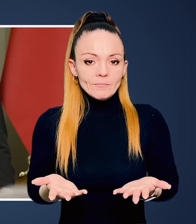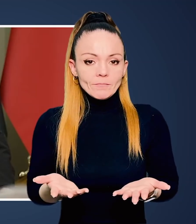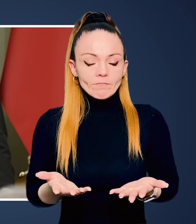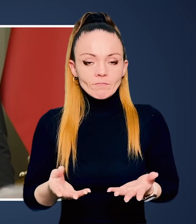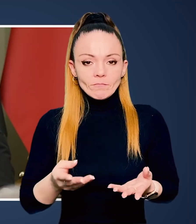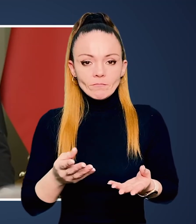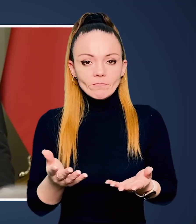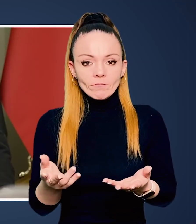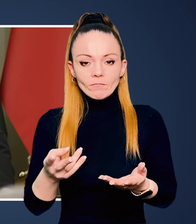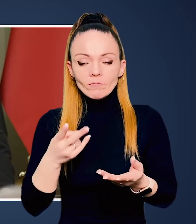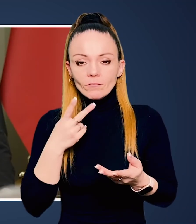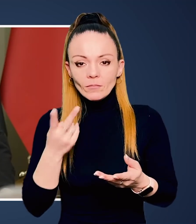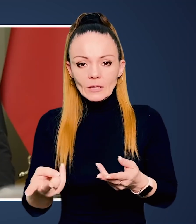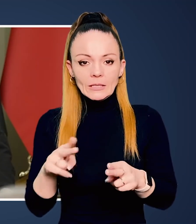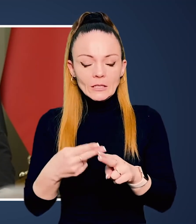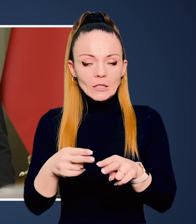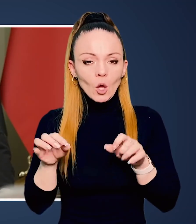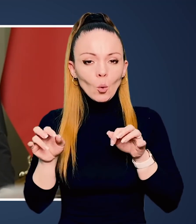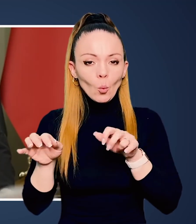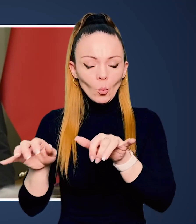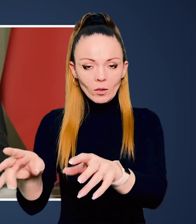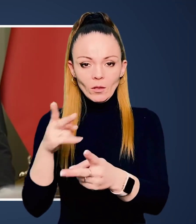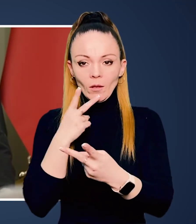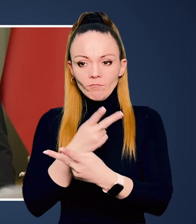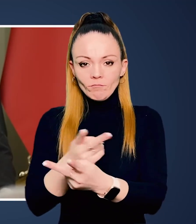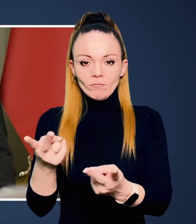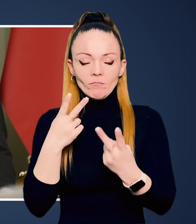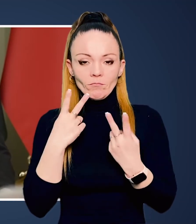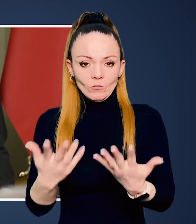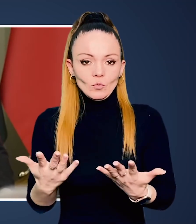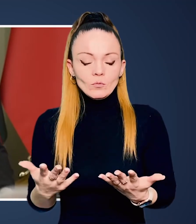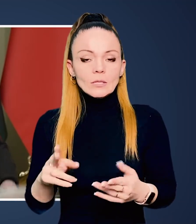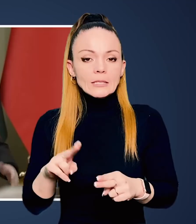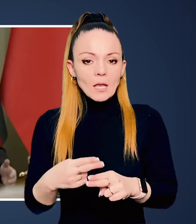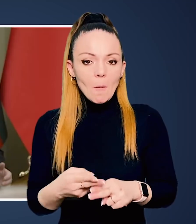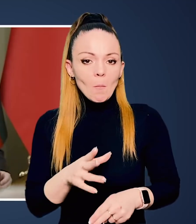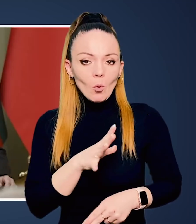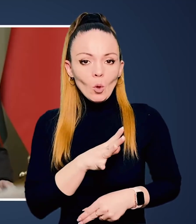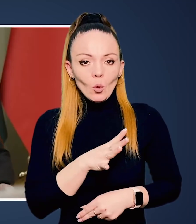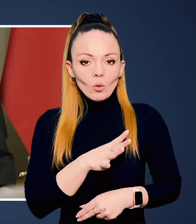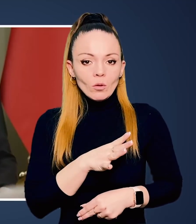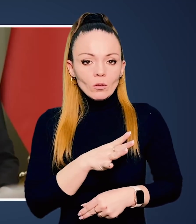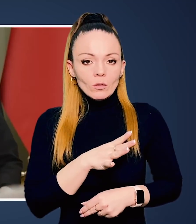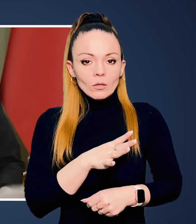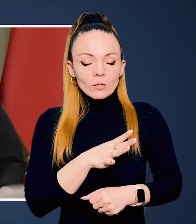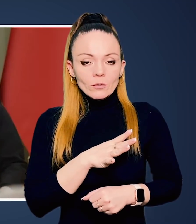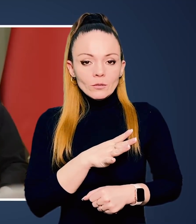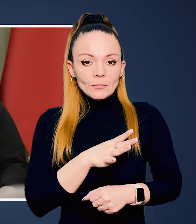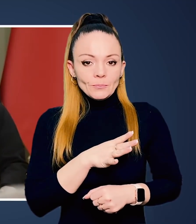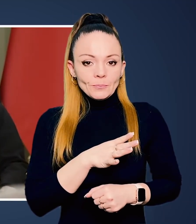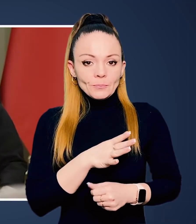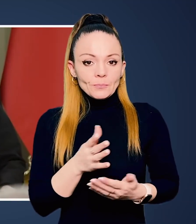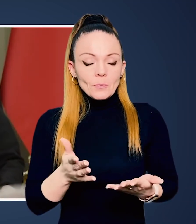яка підносилася над цими руїнами. Але це було...